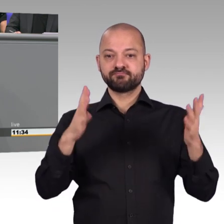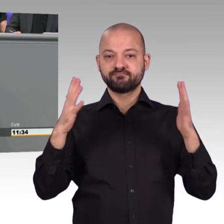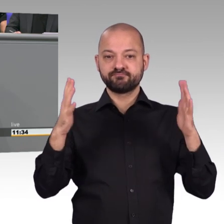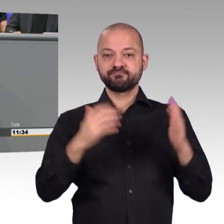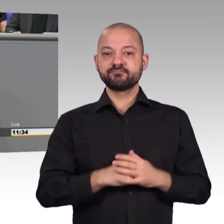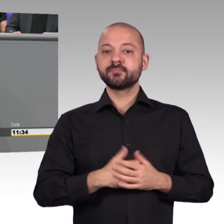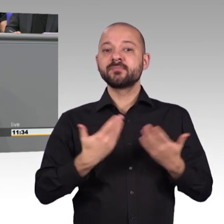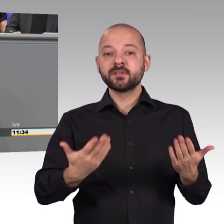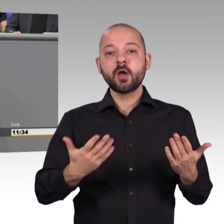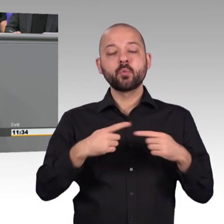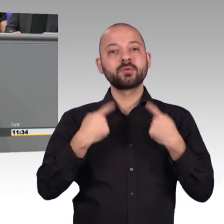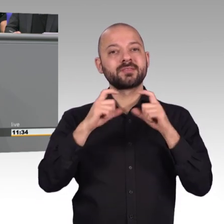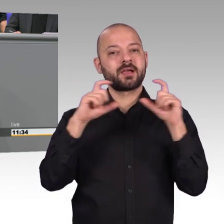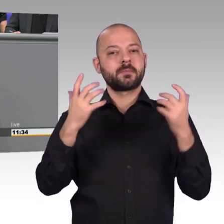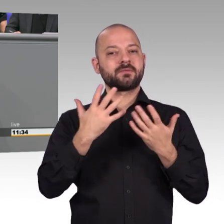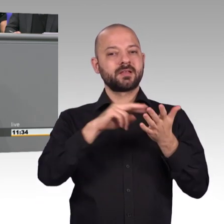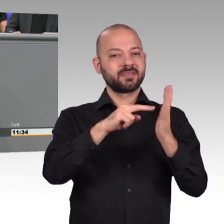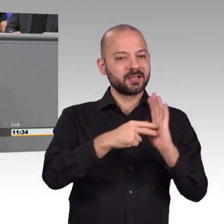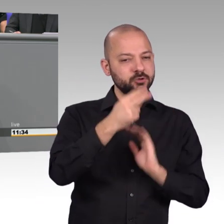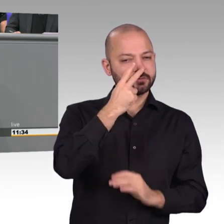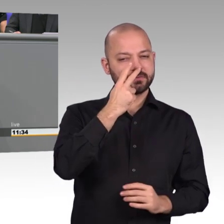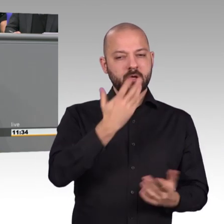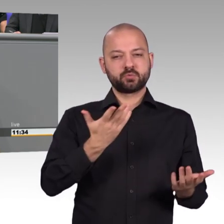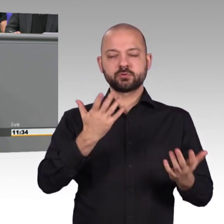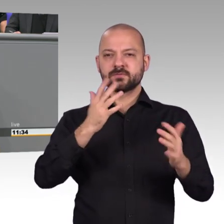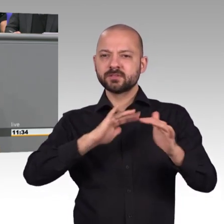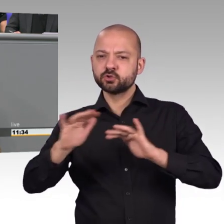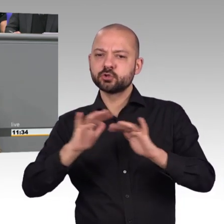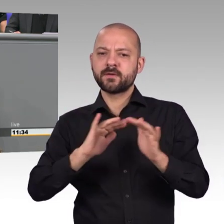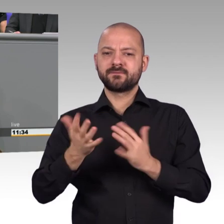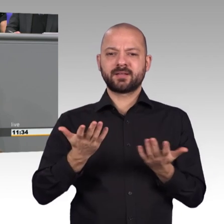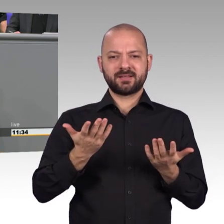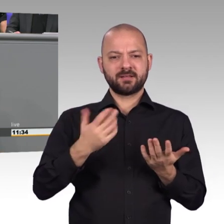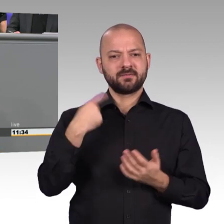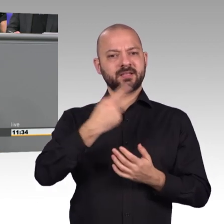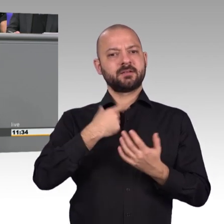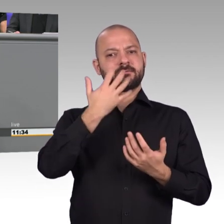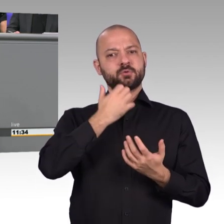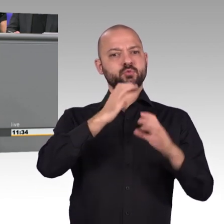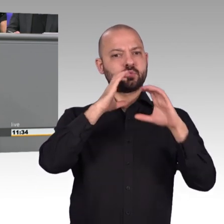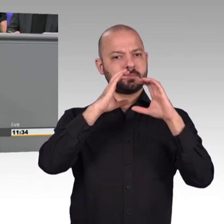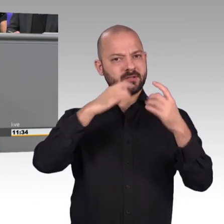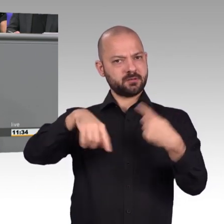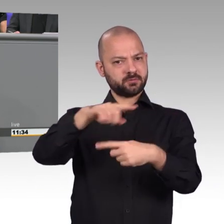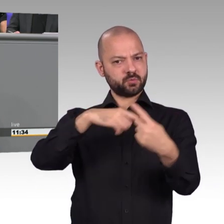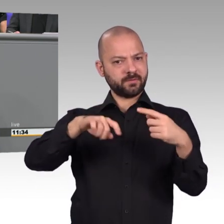Investitionen in die Forschung bei uns stattfinden. Und ich habe auf meine Heimatregion von Rhein-Sieg schon angesprochen. Es ist auch die